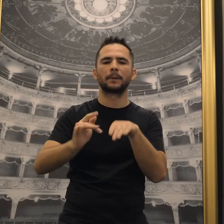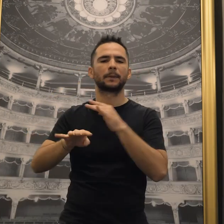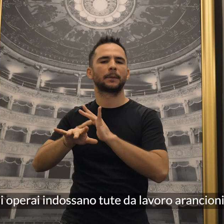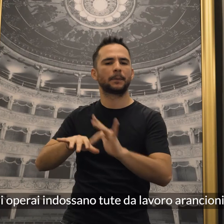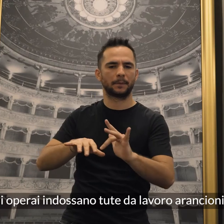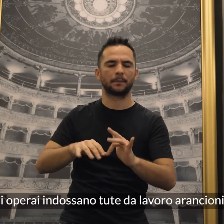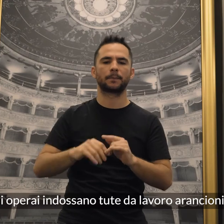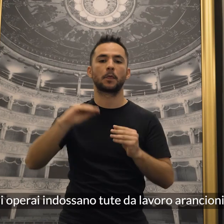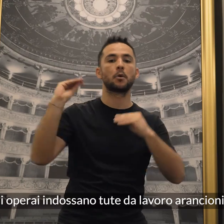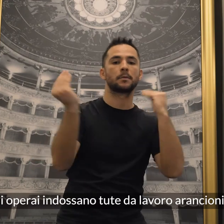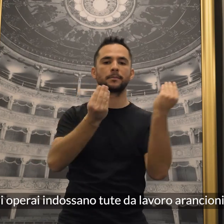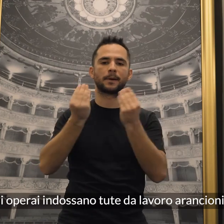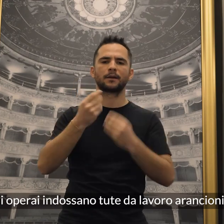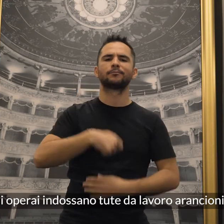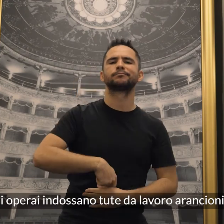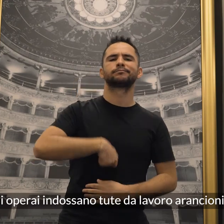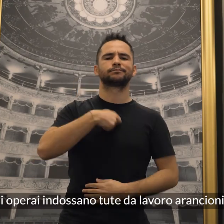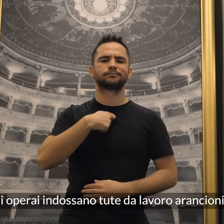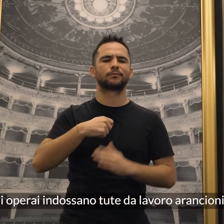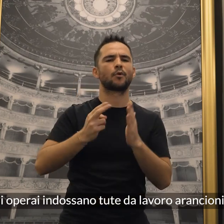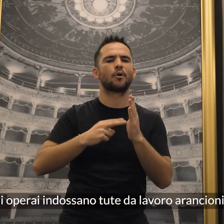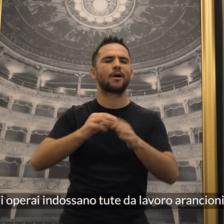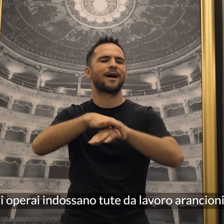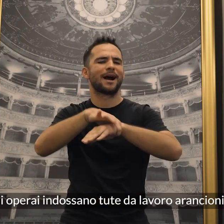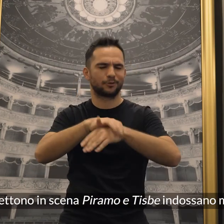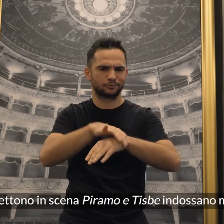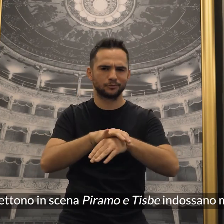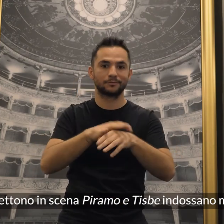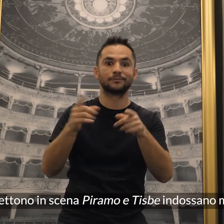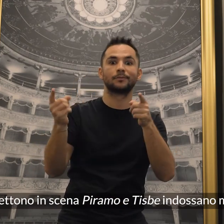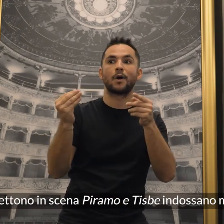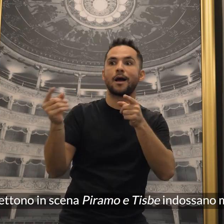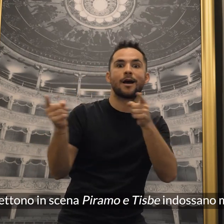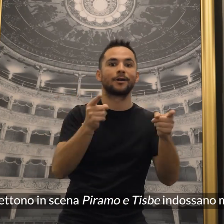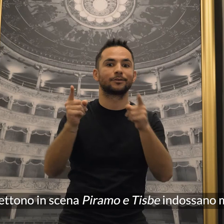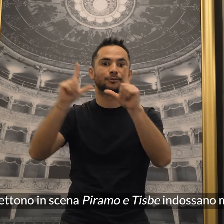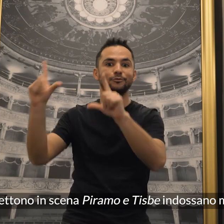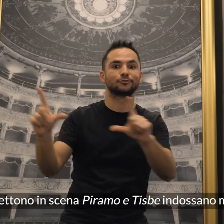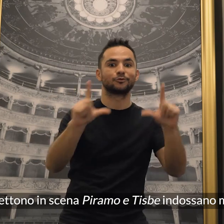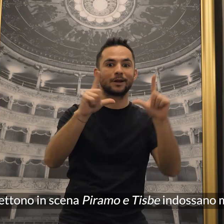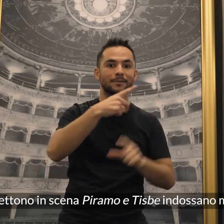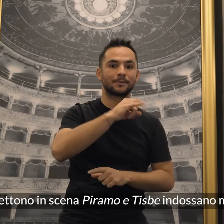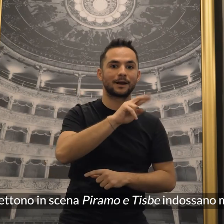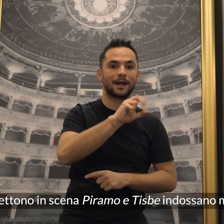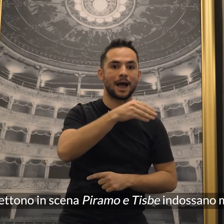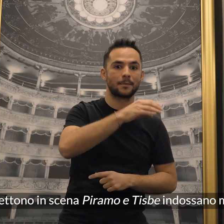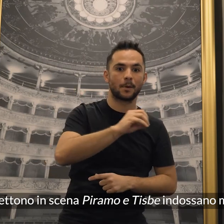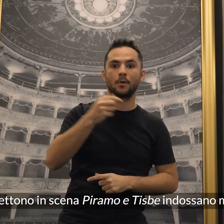Gli operai indossano tute da lavoro arancioni. Quando mettono in scena piramo e tisbe, indossano